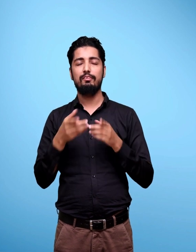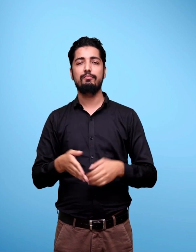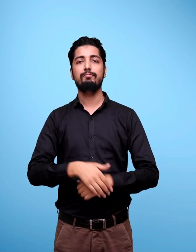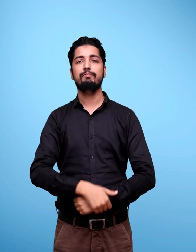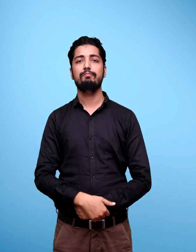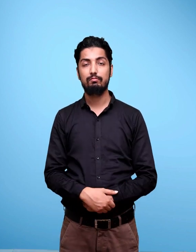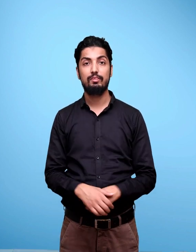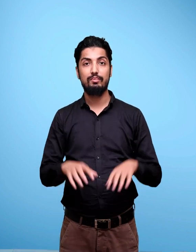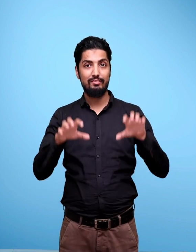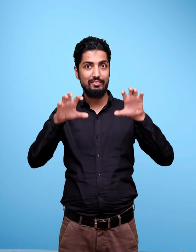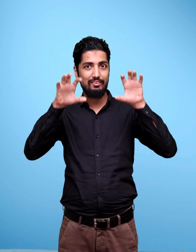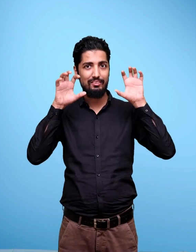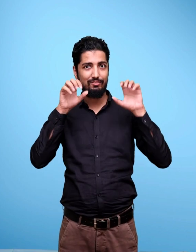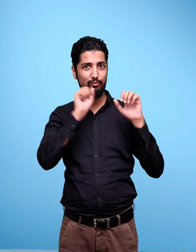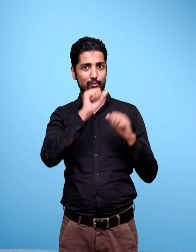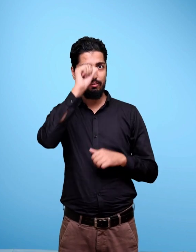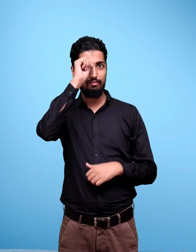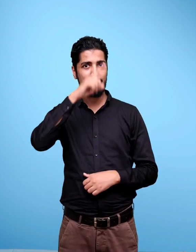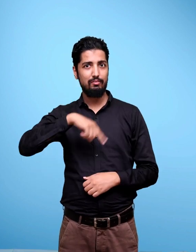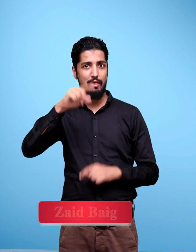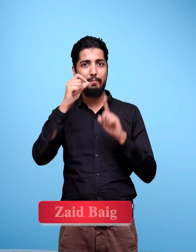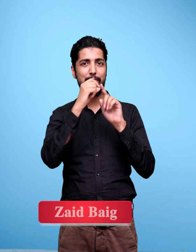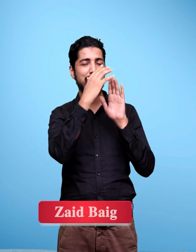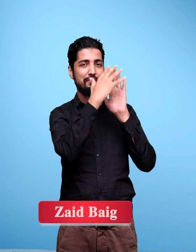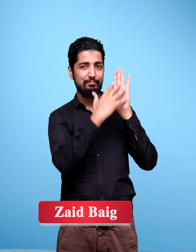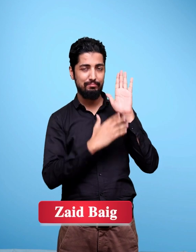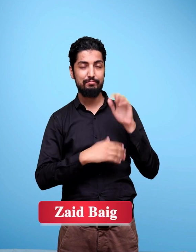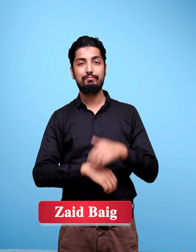The Constitution Of India